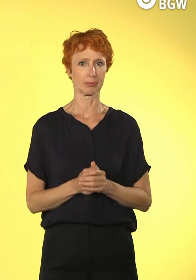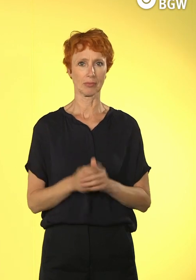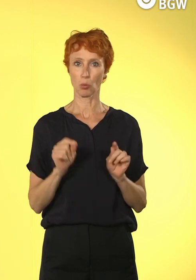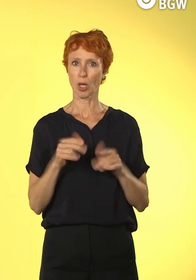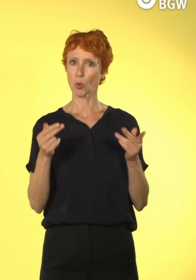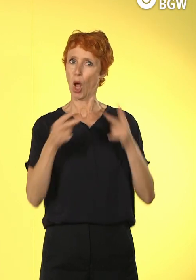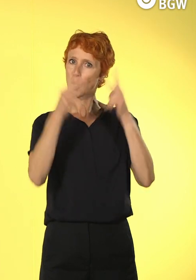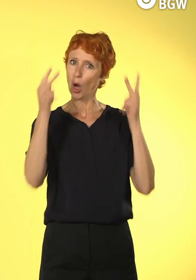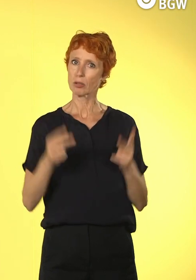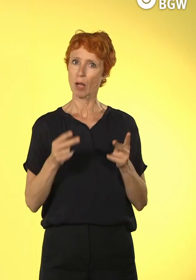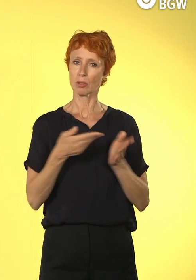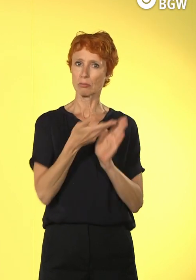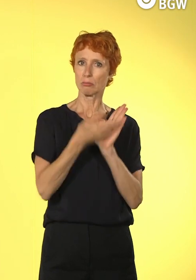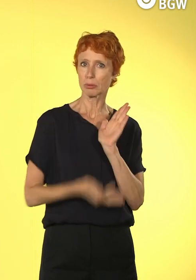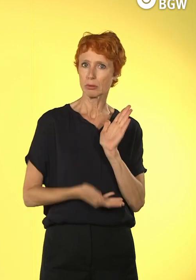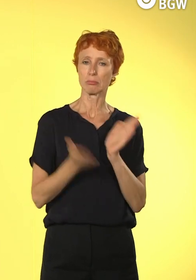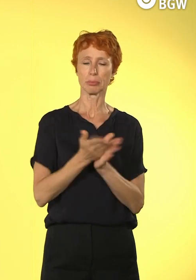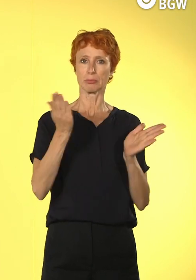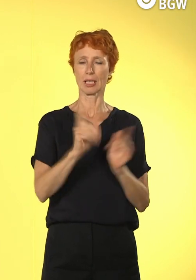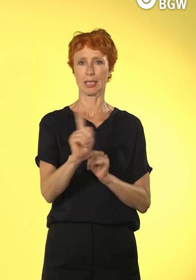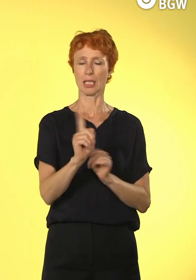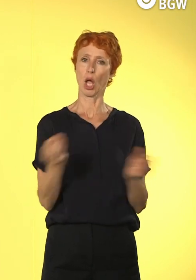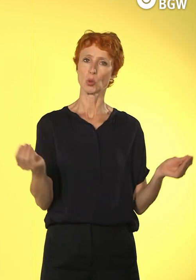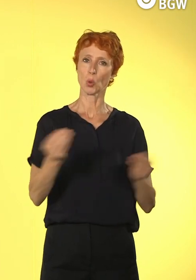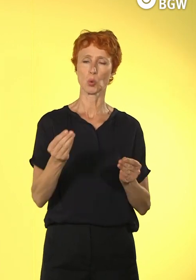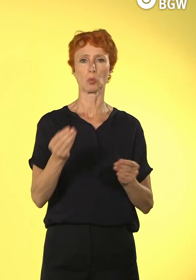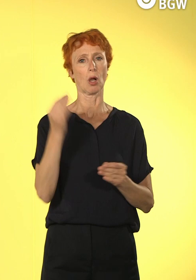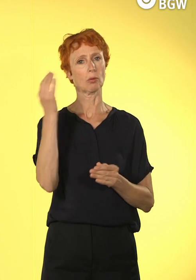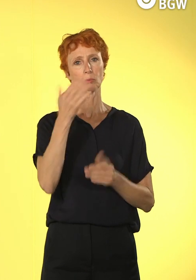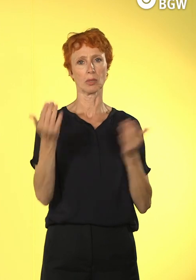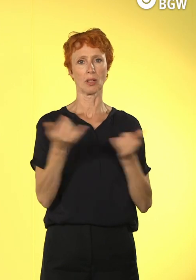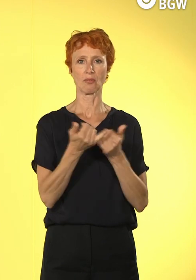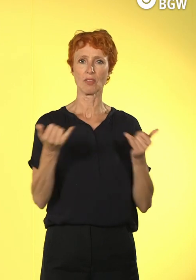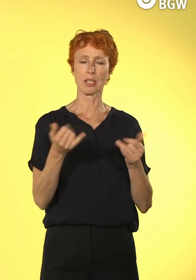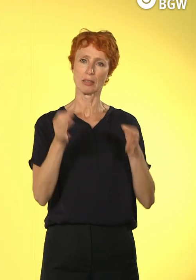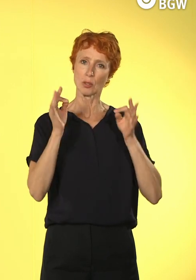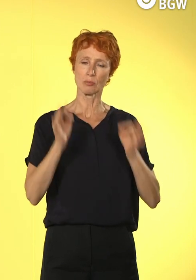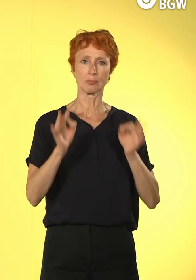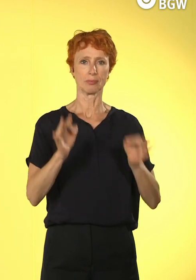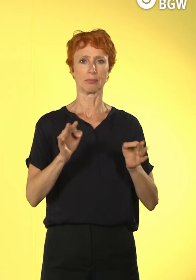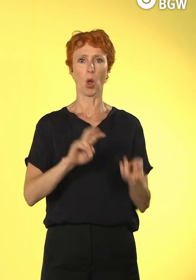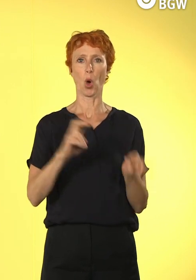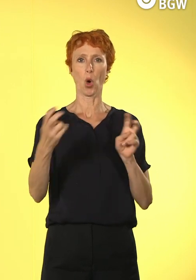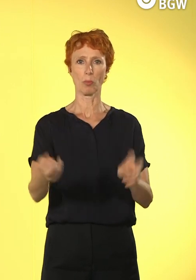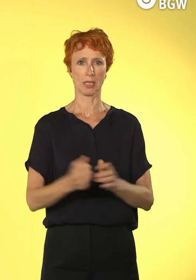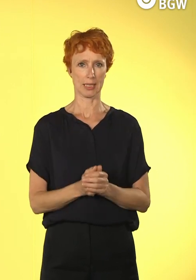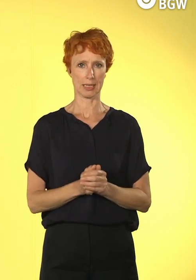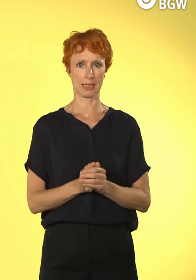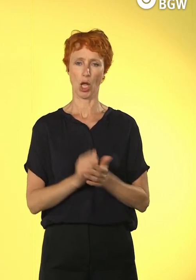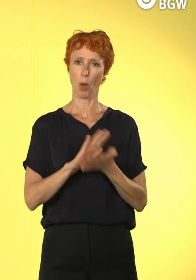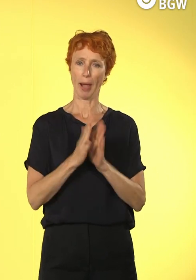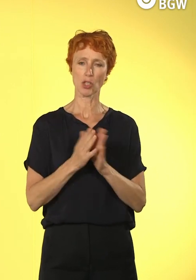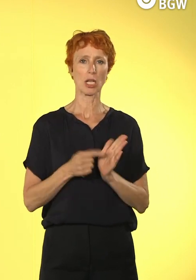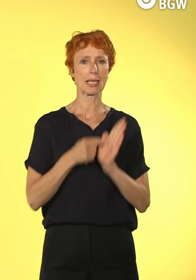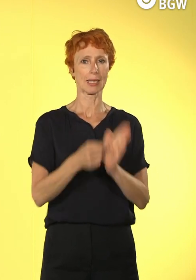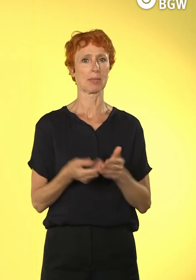Umsetzungsimpulse geben. Das heißt, Ihnen auch die Gelegenheit geben, Ihre Organisation einzuschätzen, beziehungsweise auch